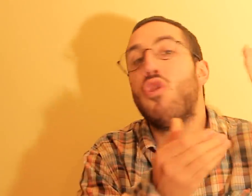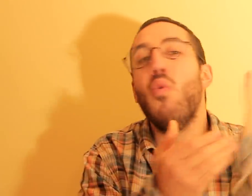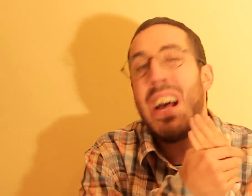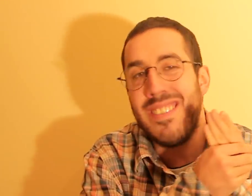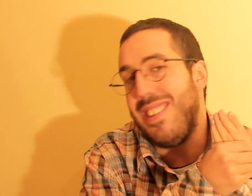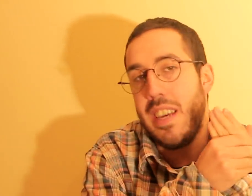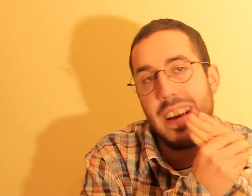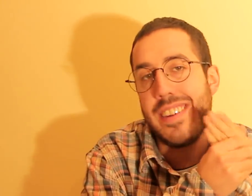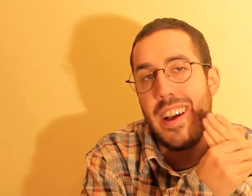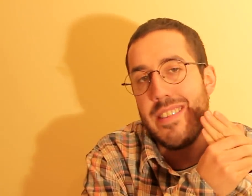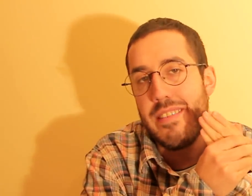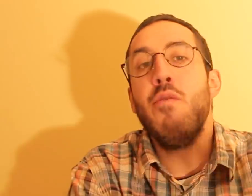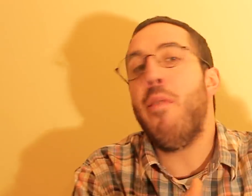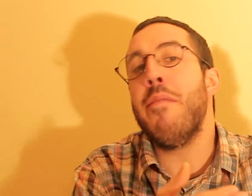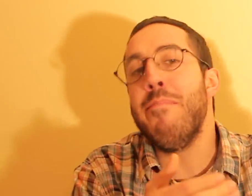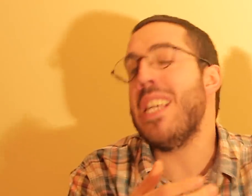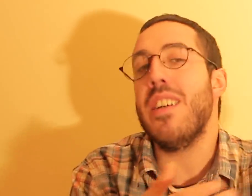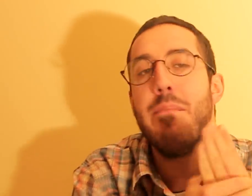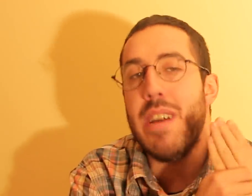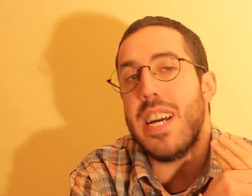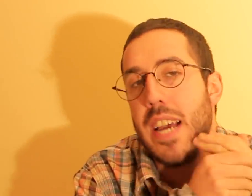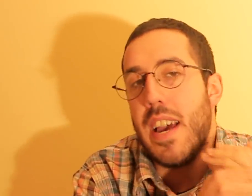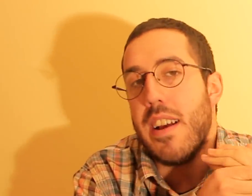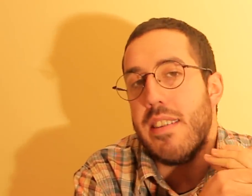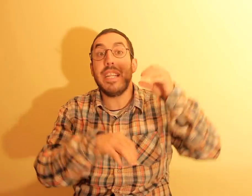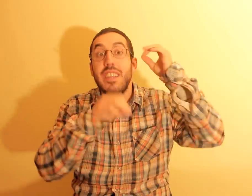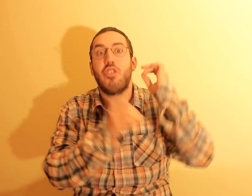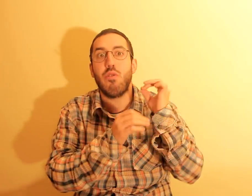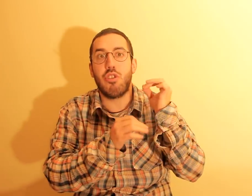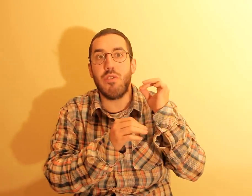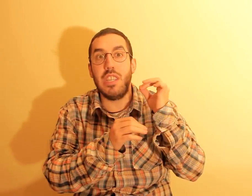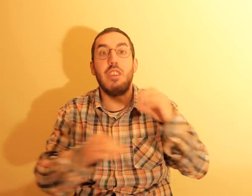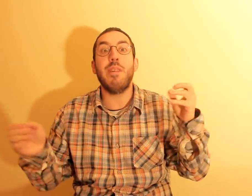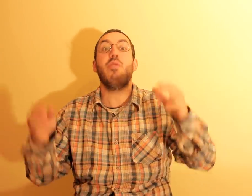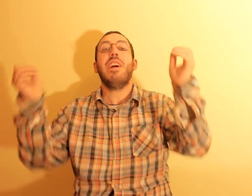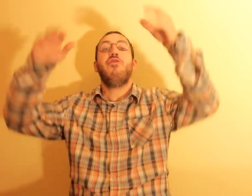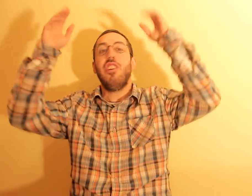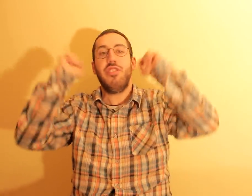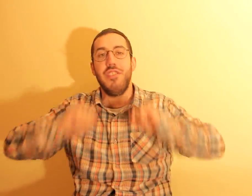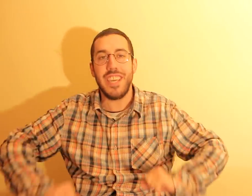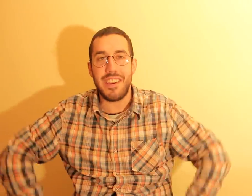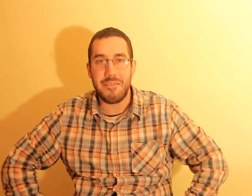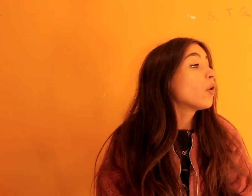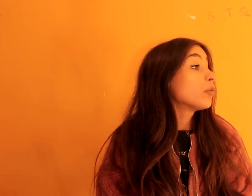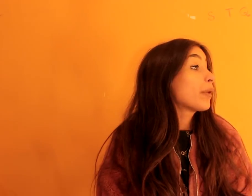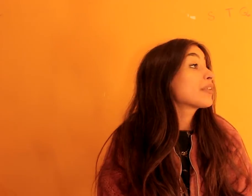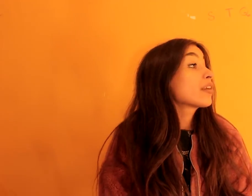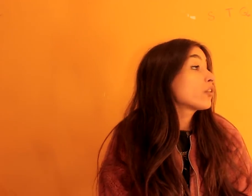Swansea a ganhar, e o Birmingham a ganhar. Metem esses todos que eu disse e começam um ano cheio de dinheiro. Olha, para a passagem